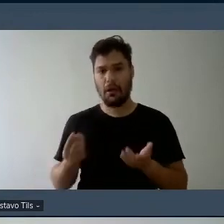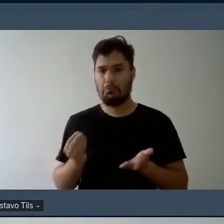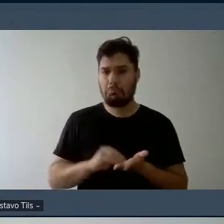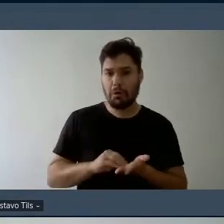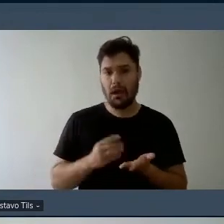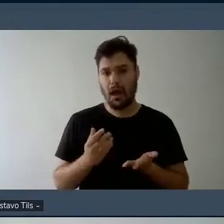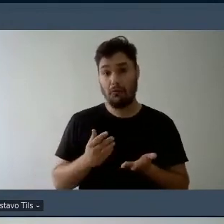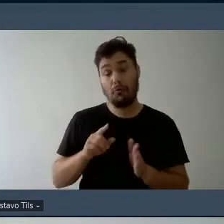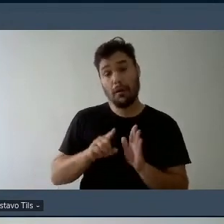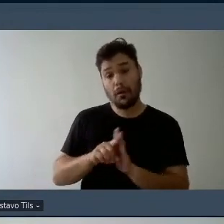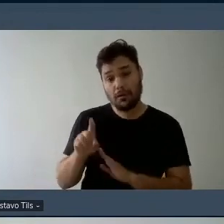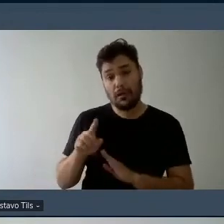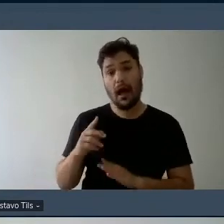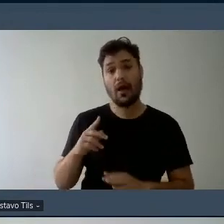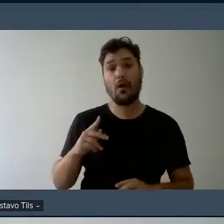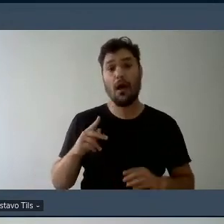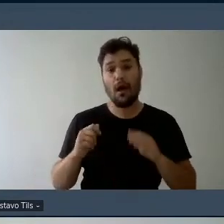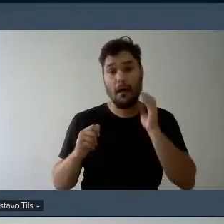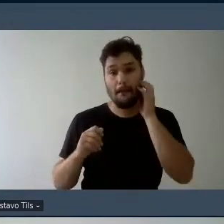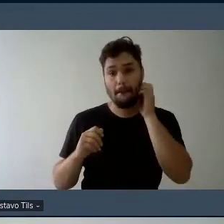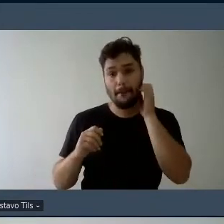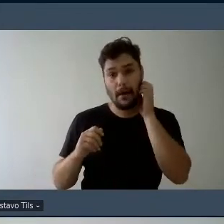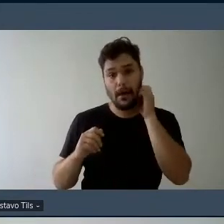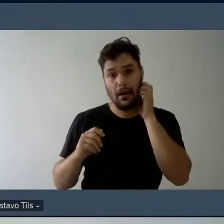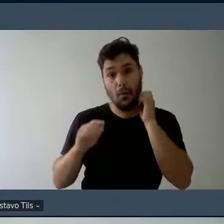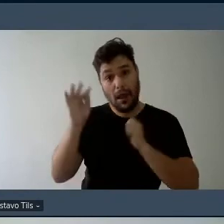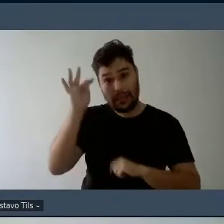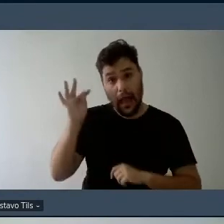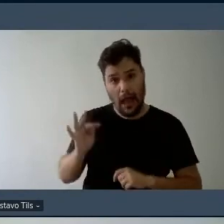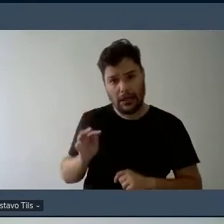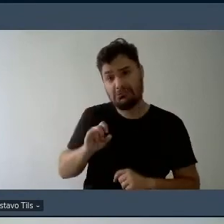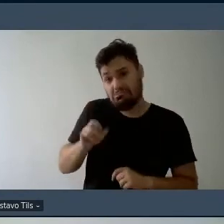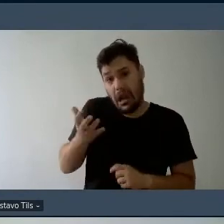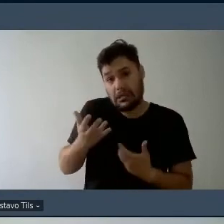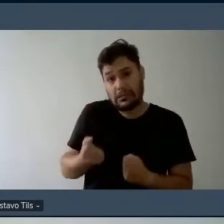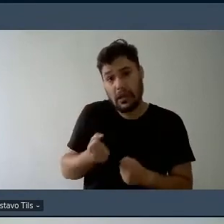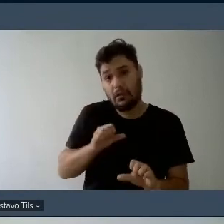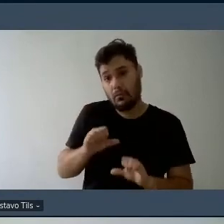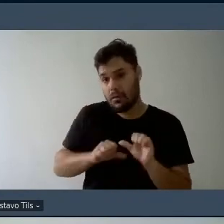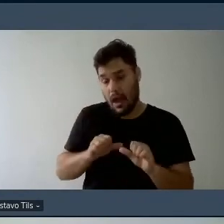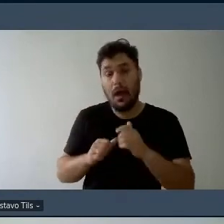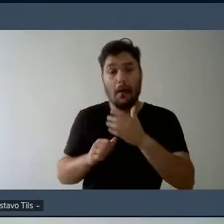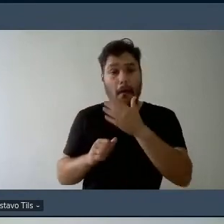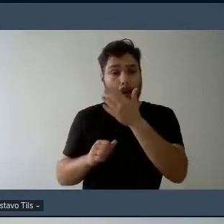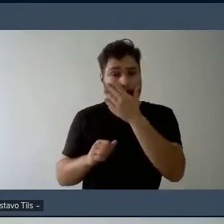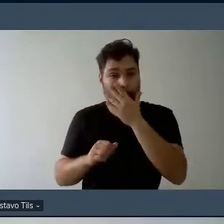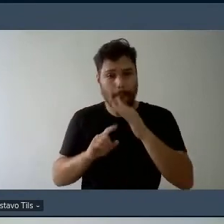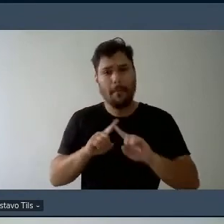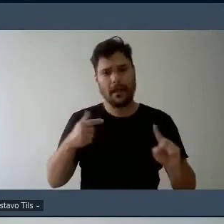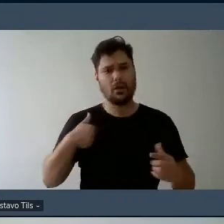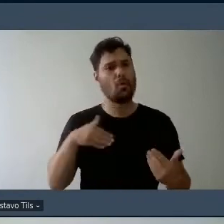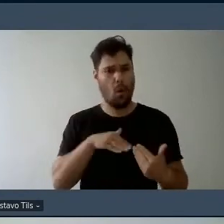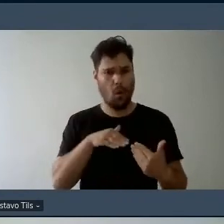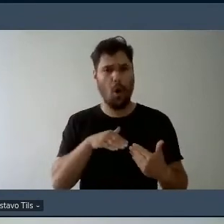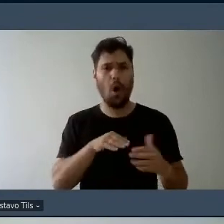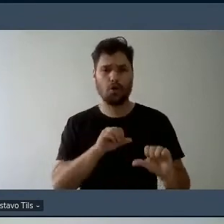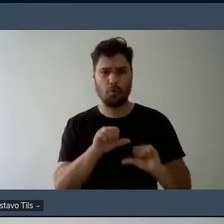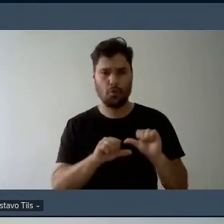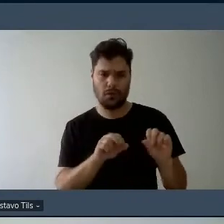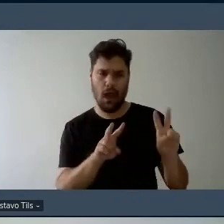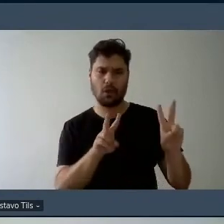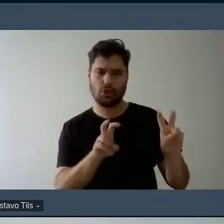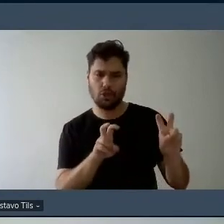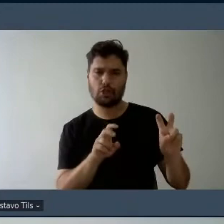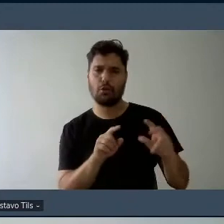perguntar pra Tati como ela se sente claro com essa modificação né mas eu estou de acordo a princípio eu estou de acordo não vejo